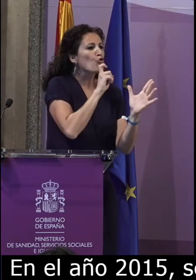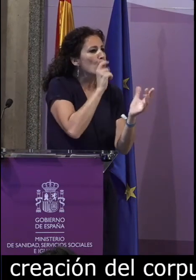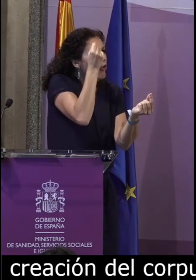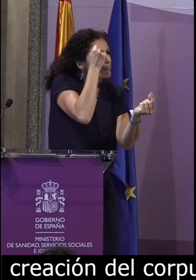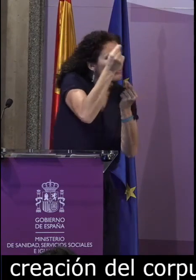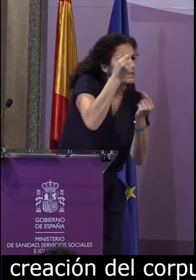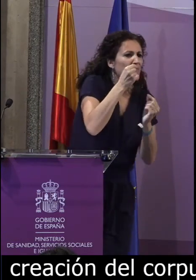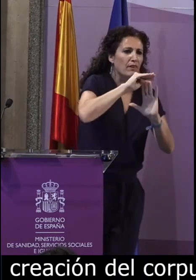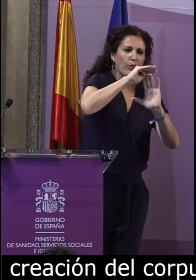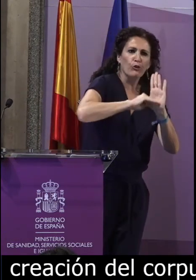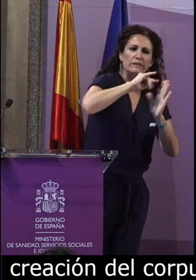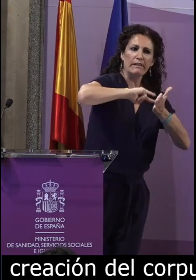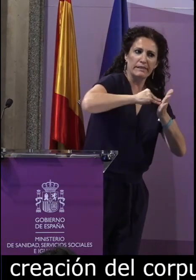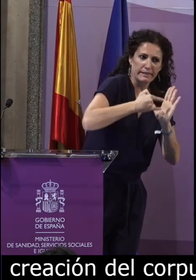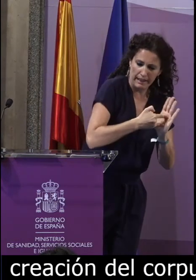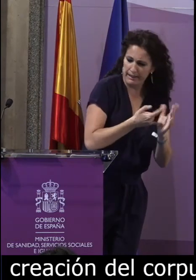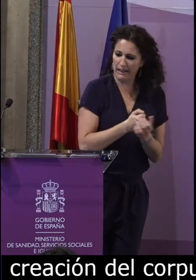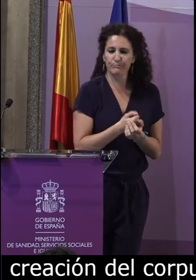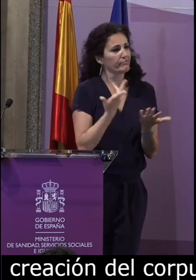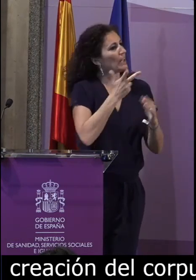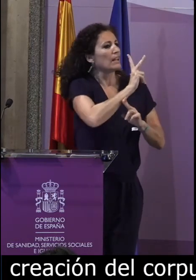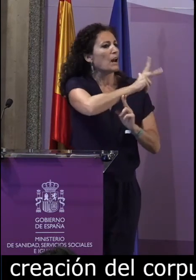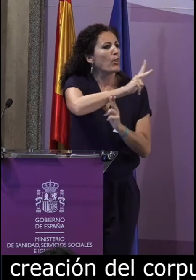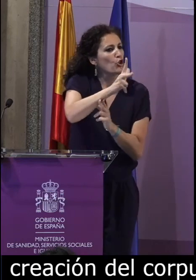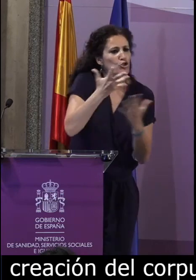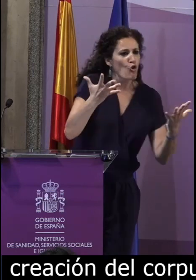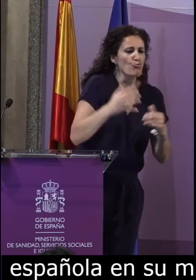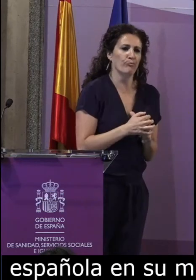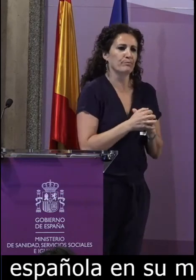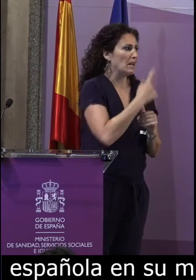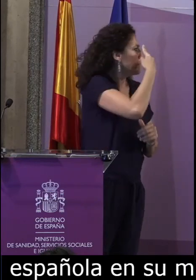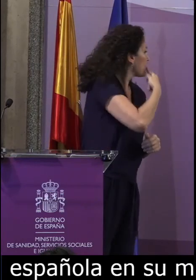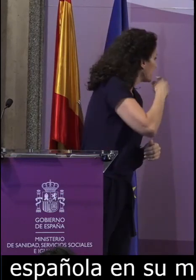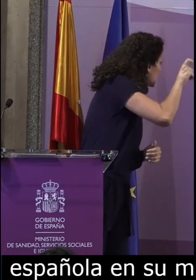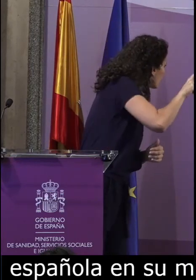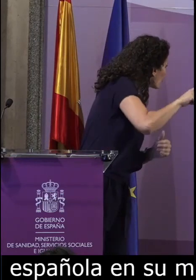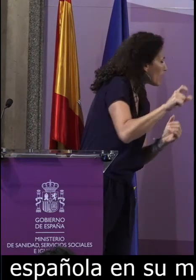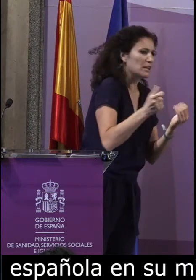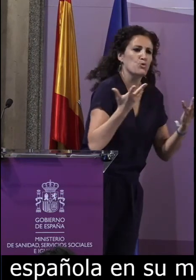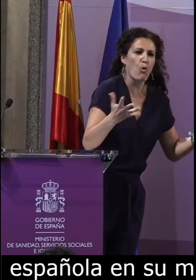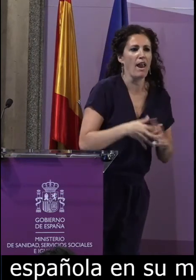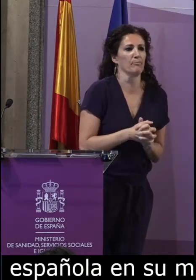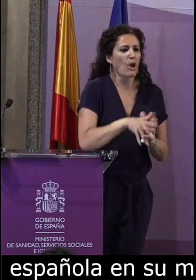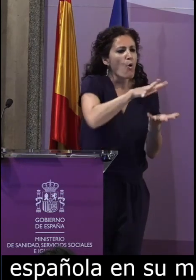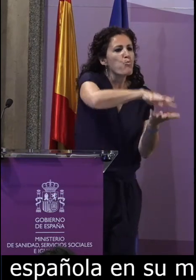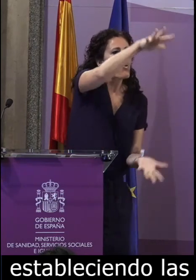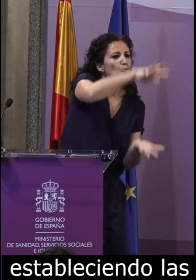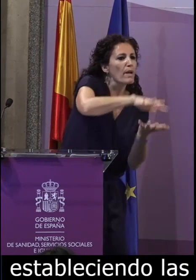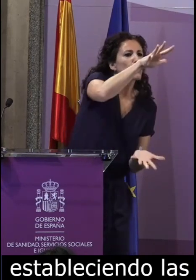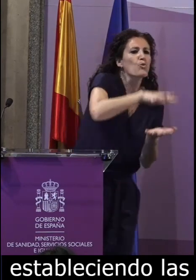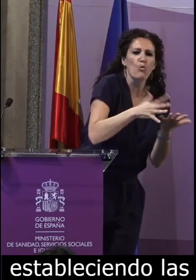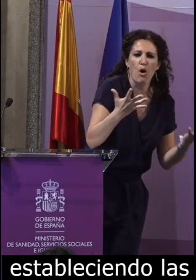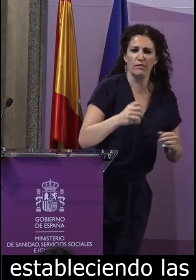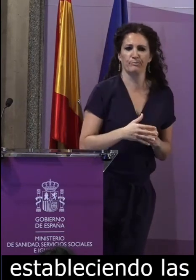macroestructura, estableciendo las especificaciones y consideraciones técnicas, la realización de las grabaciones,